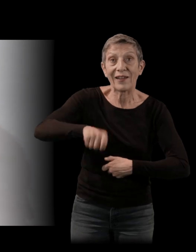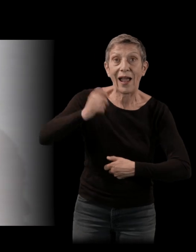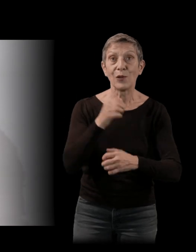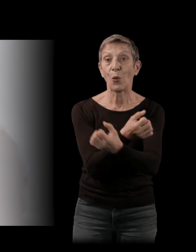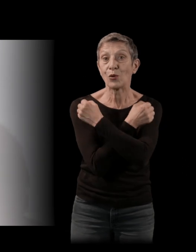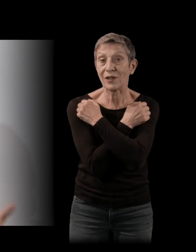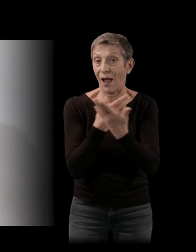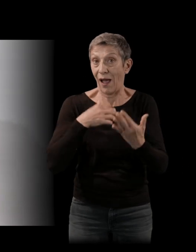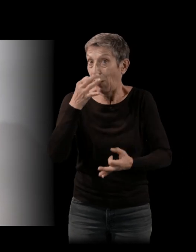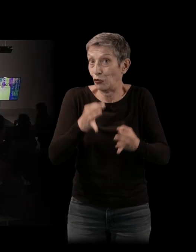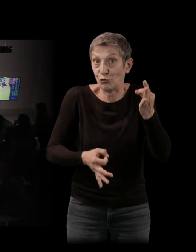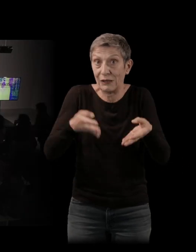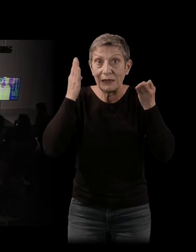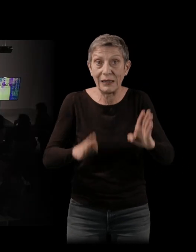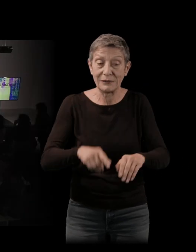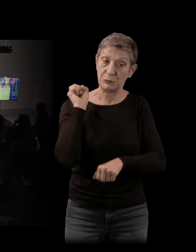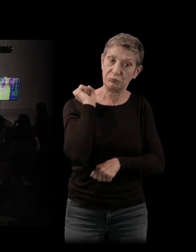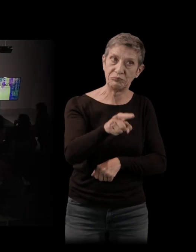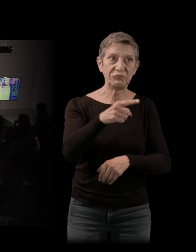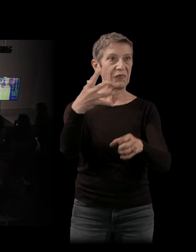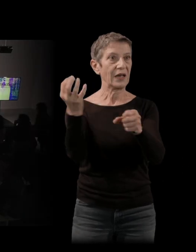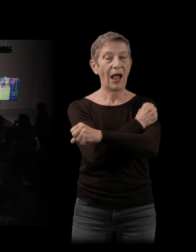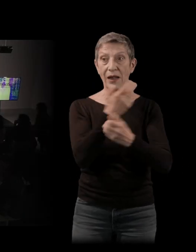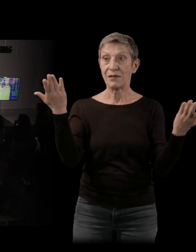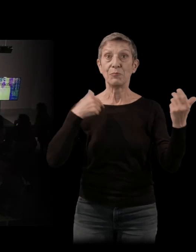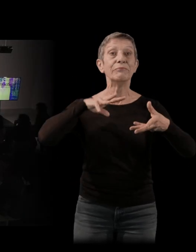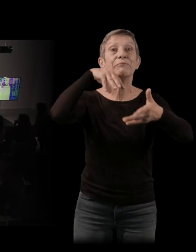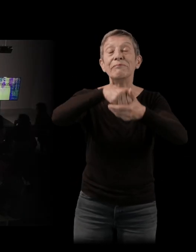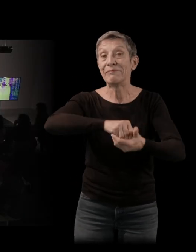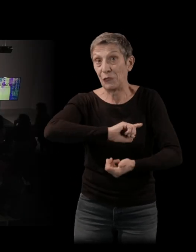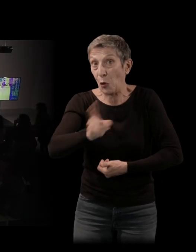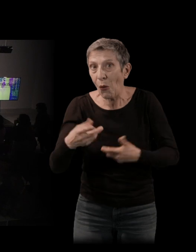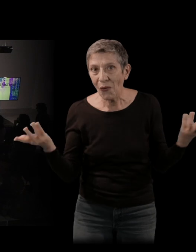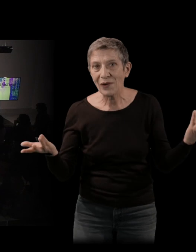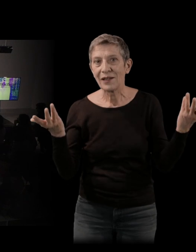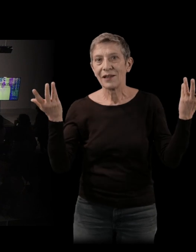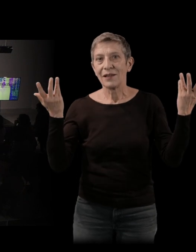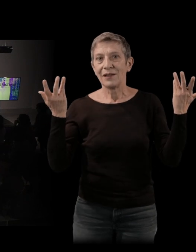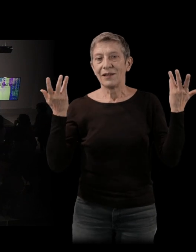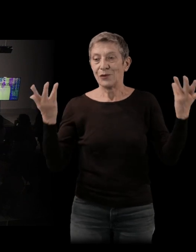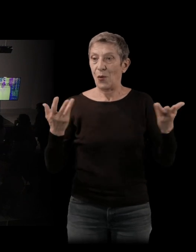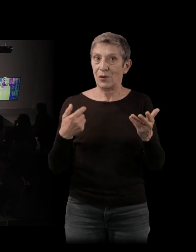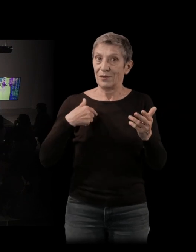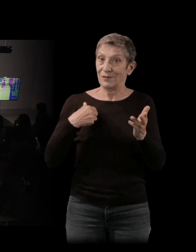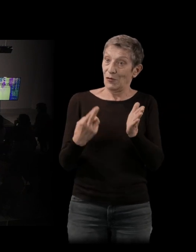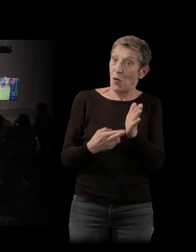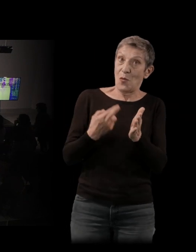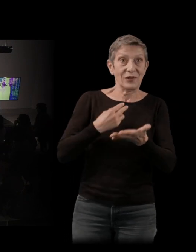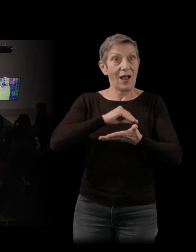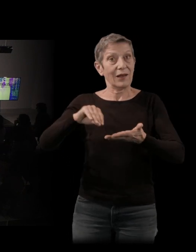a décidé que ce serait ce film-là contre toute attente. Donc, le plaisir de la romancière est complet. Et en plus, comme vous le dites,